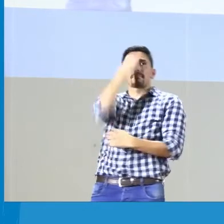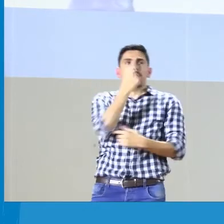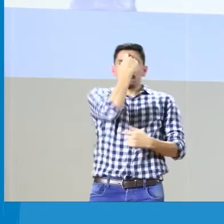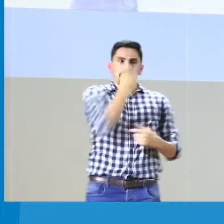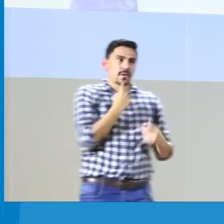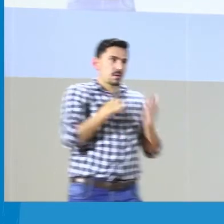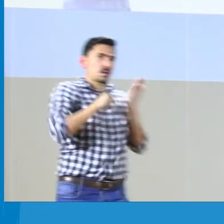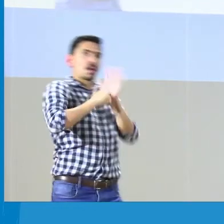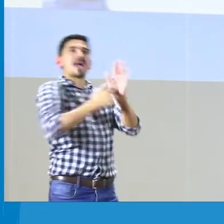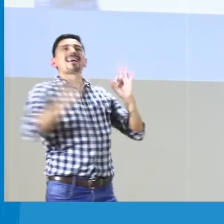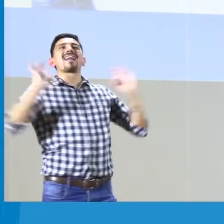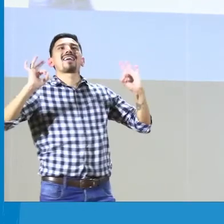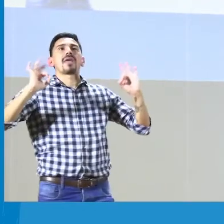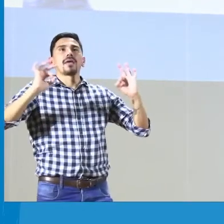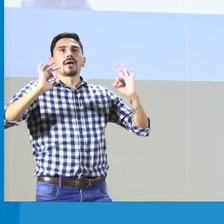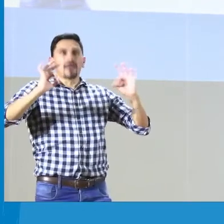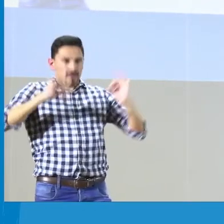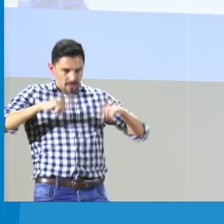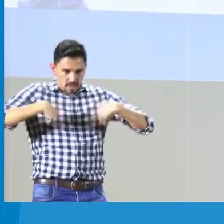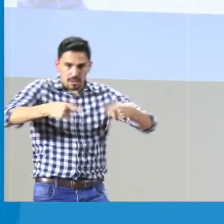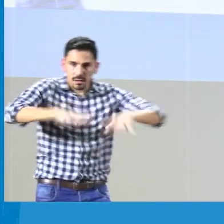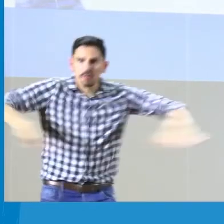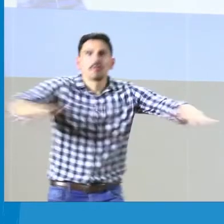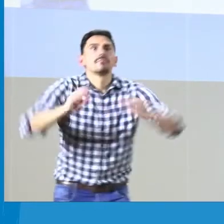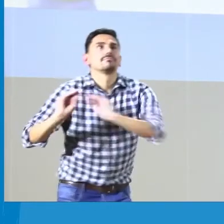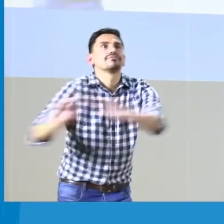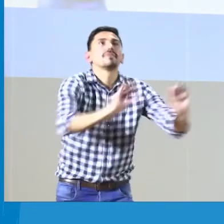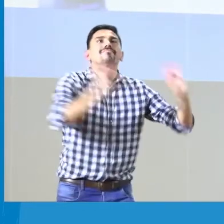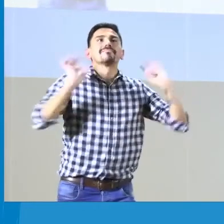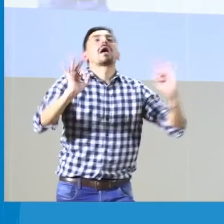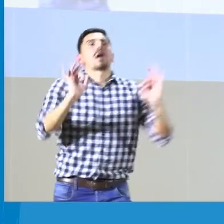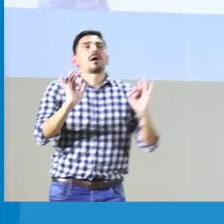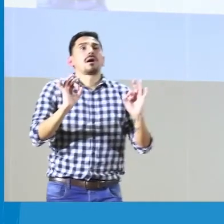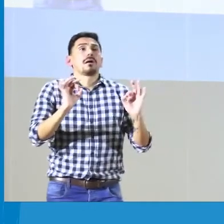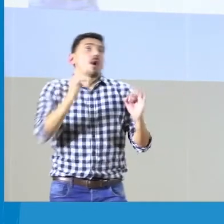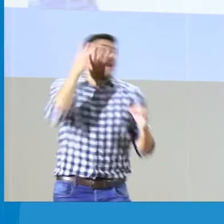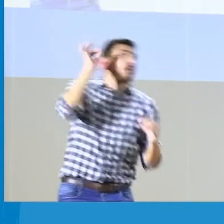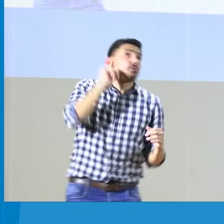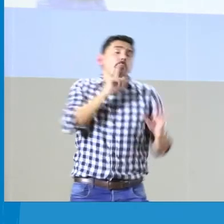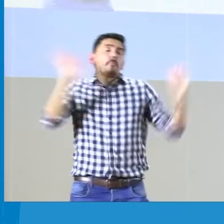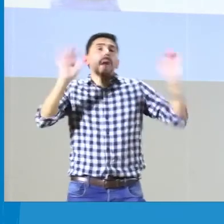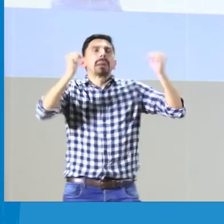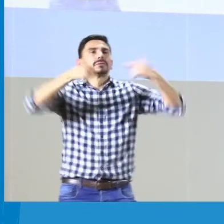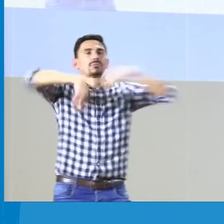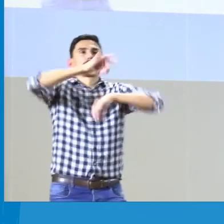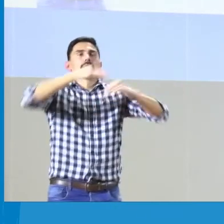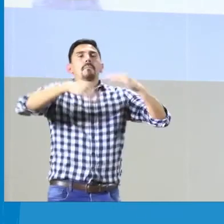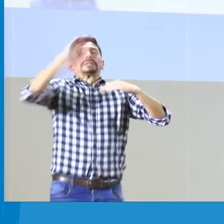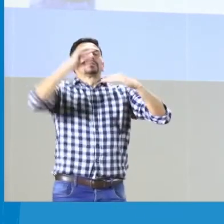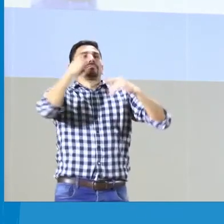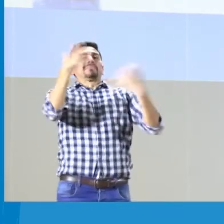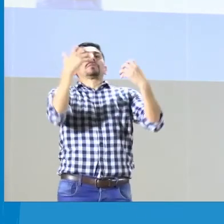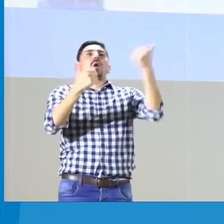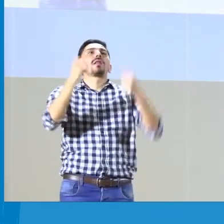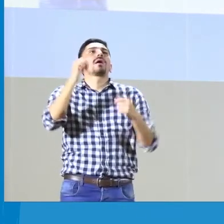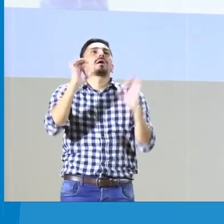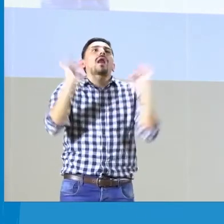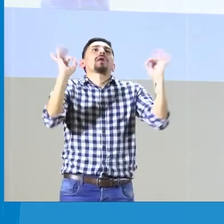el perfil profesional. La calidad de profesional que va a entrar a hacer esta formación a los